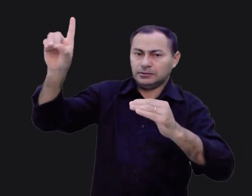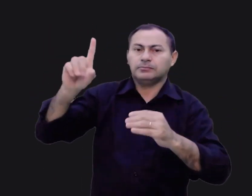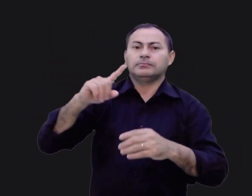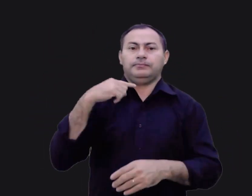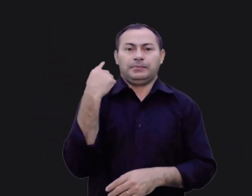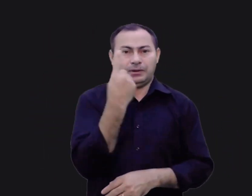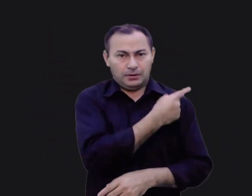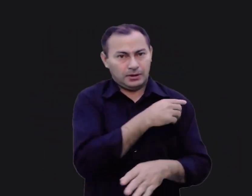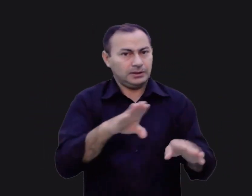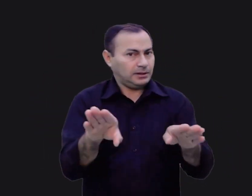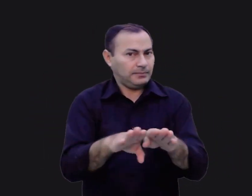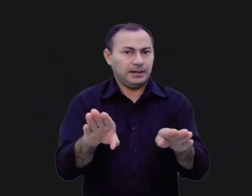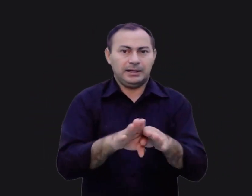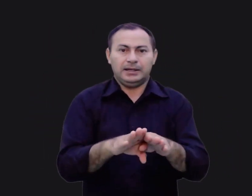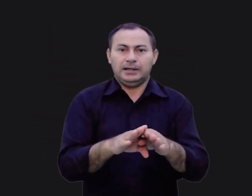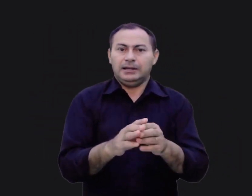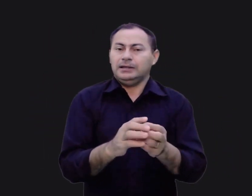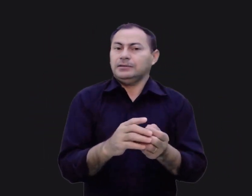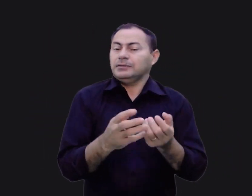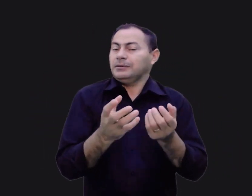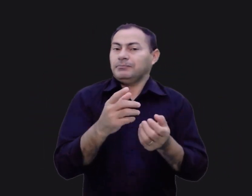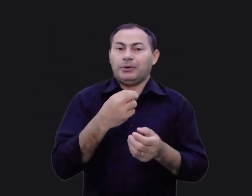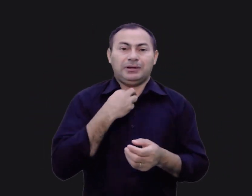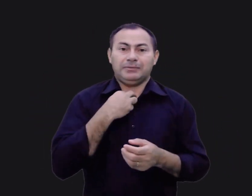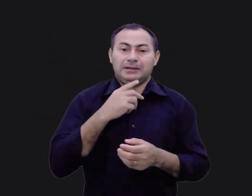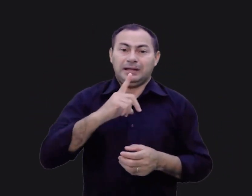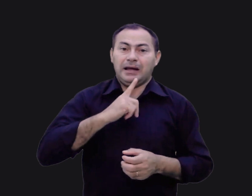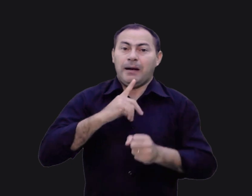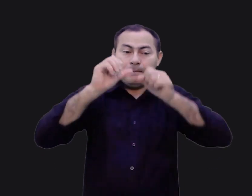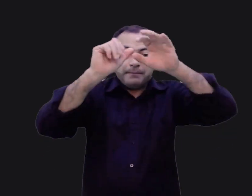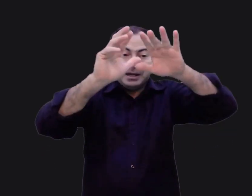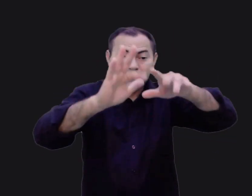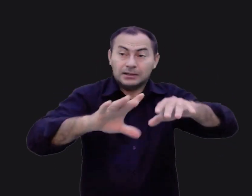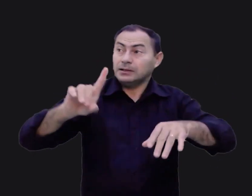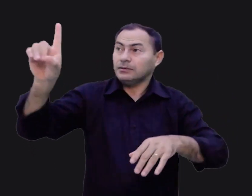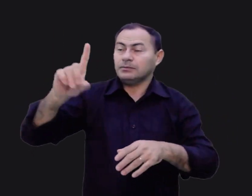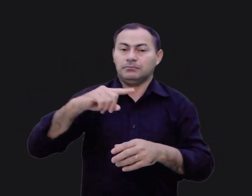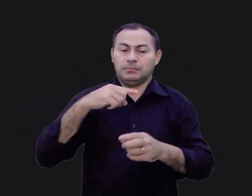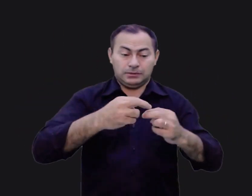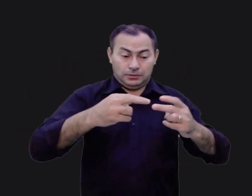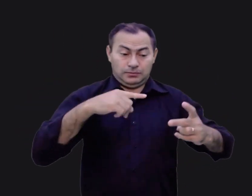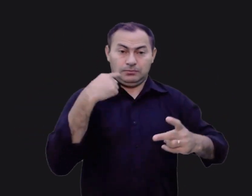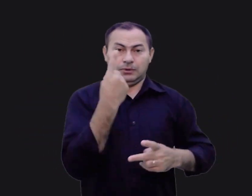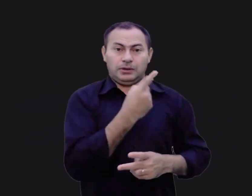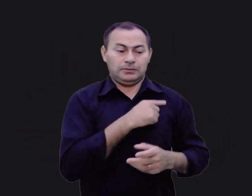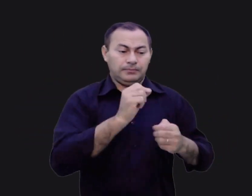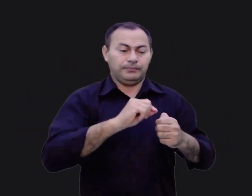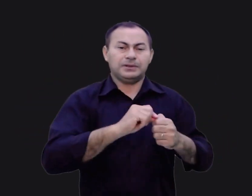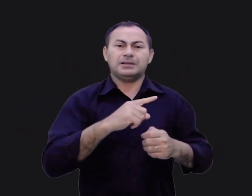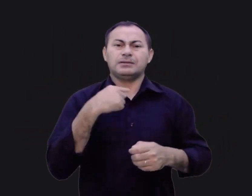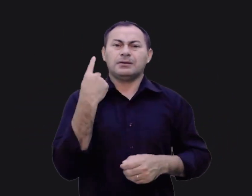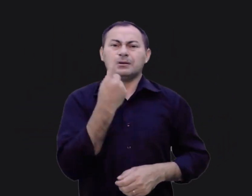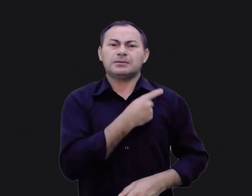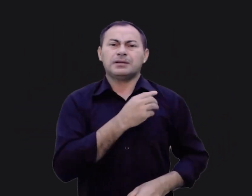Nós também não podemos esperar as bênçãos de Deus sobre nós e sobre as coisas que fazemos se estivermos em pecado,